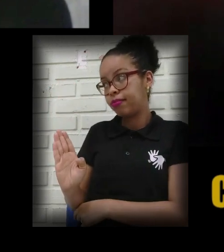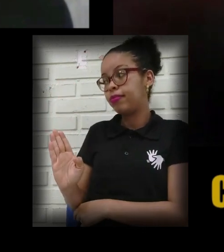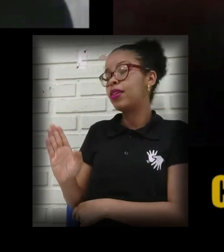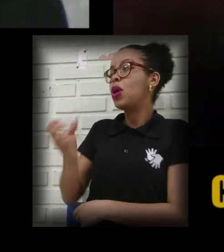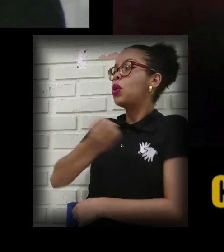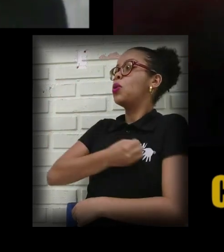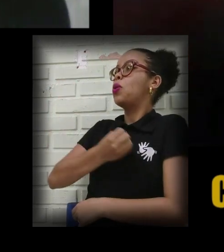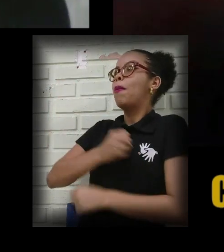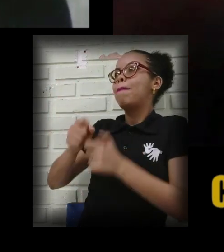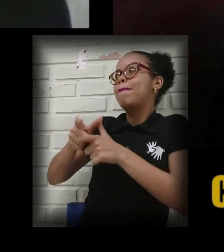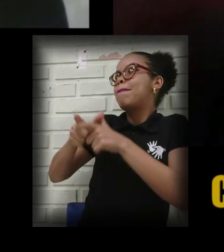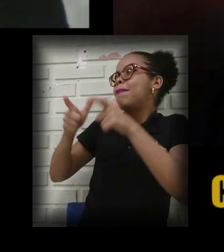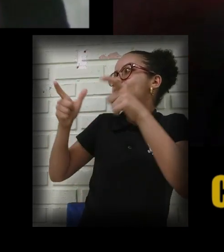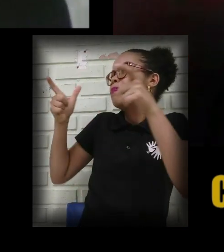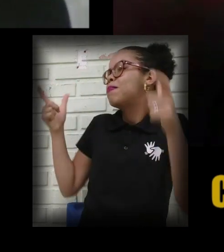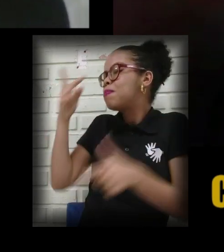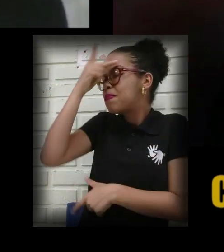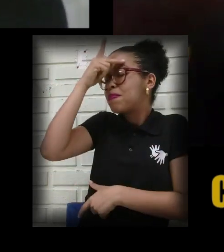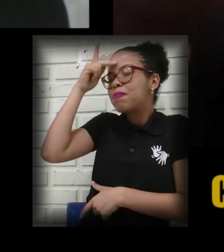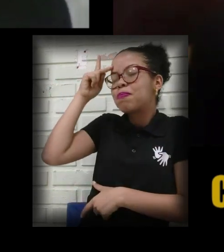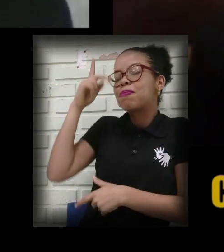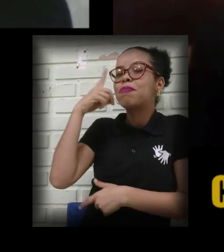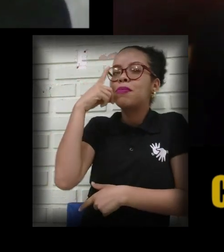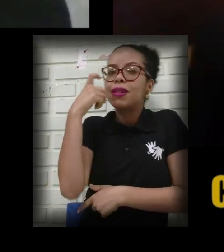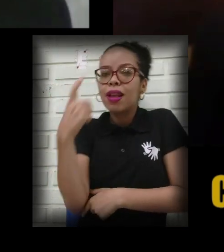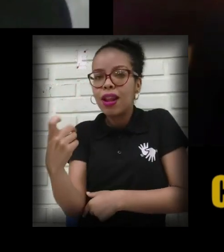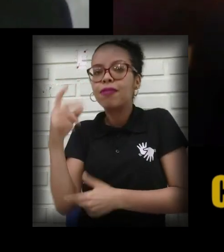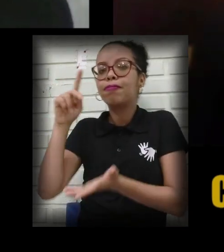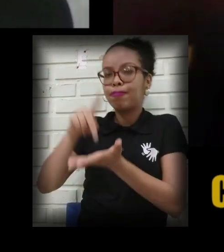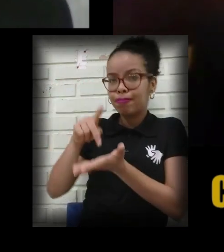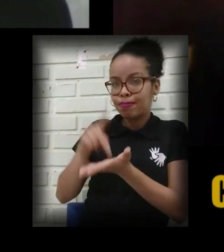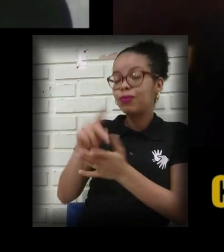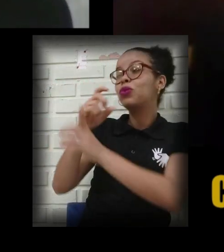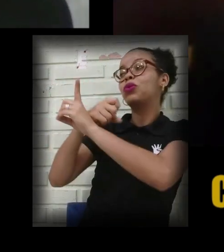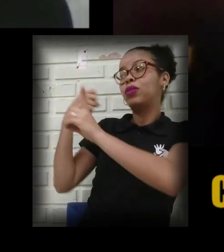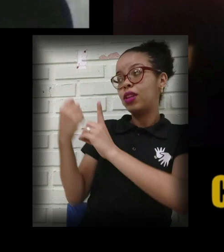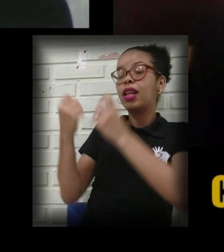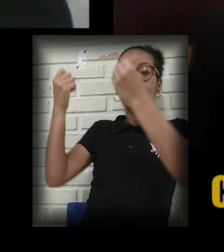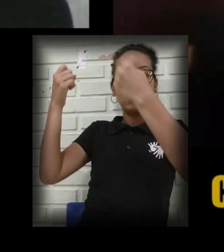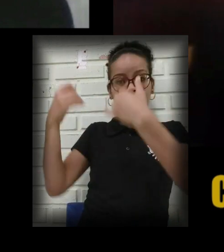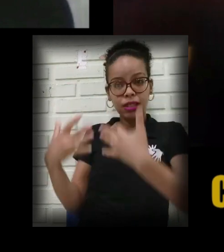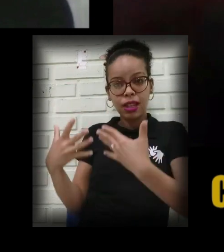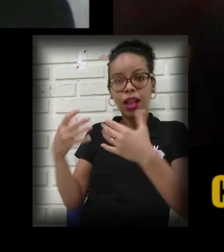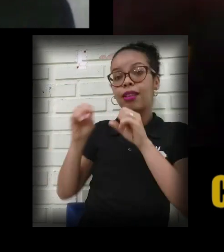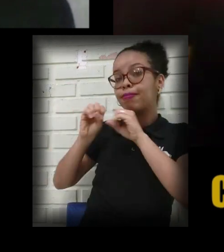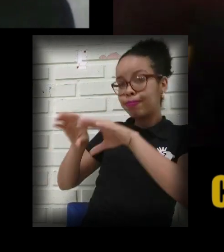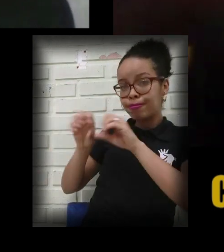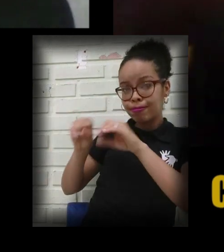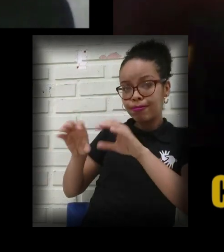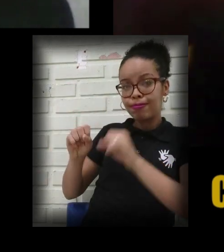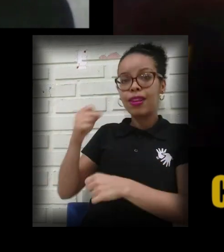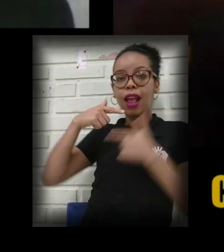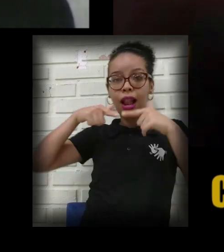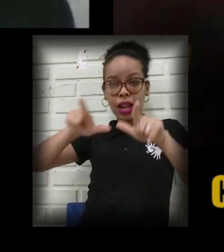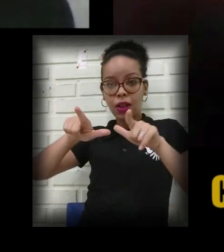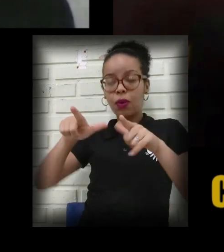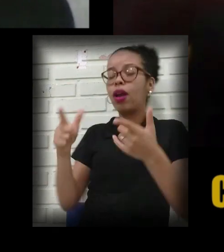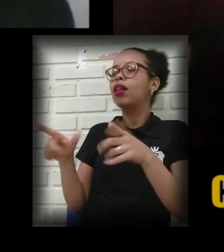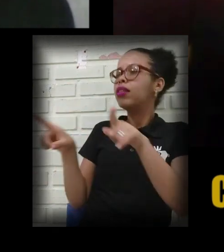um número que é alto, gente, que desperta, assim, o interesse real da sociedade. E aí ensinar essa língua passou a ser